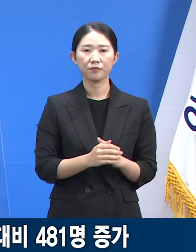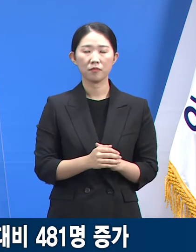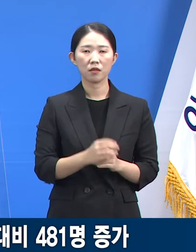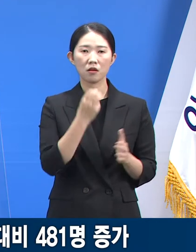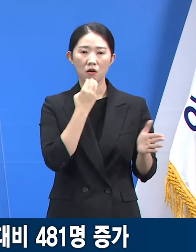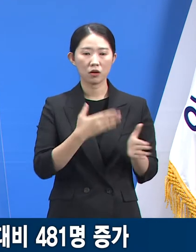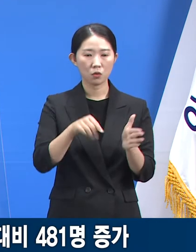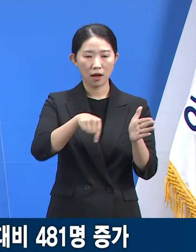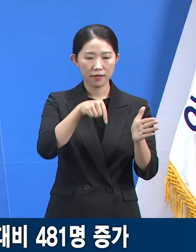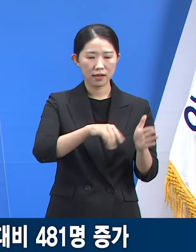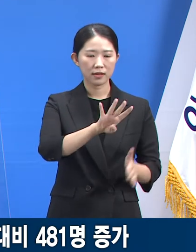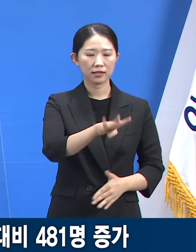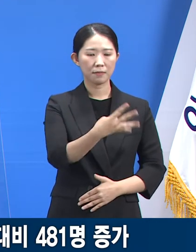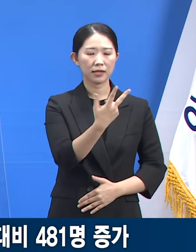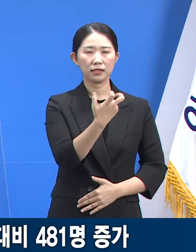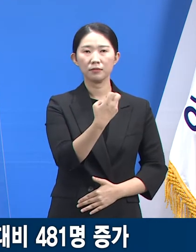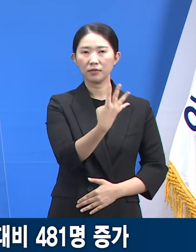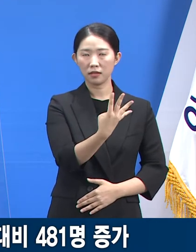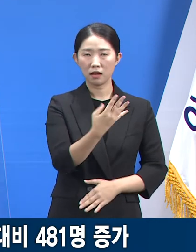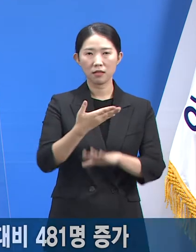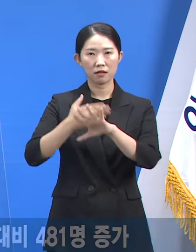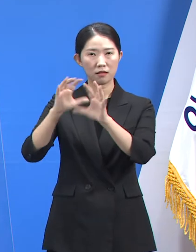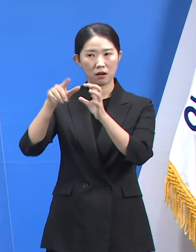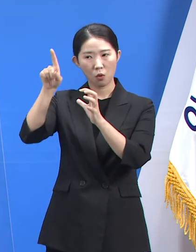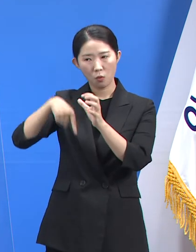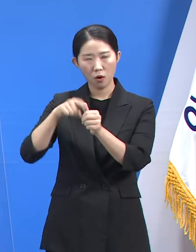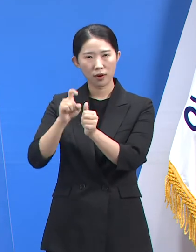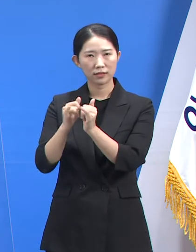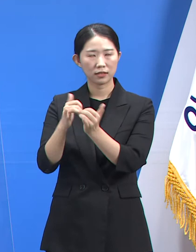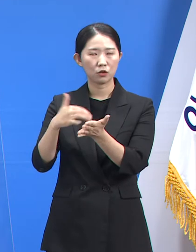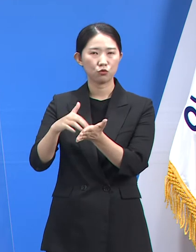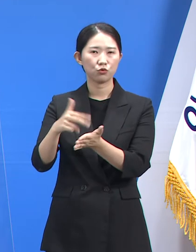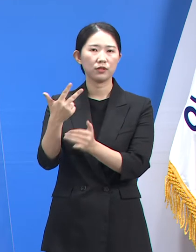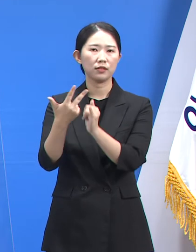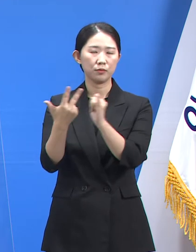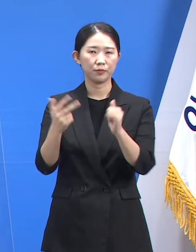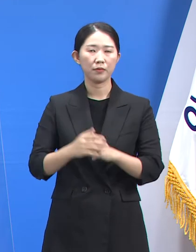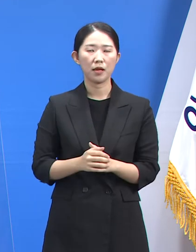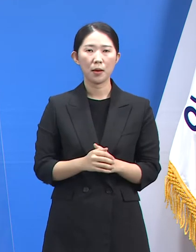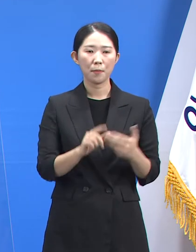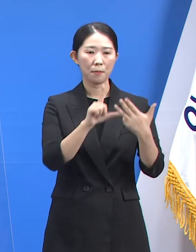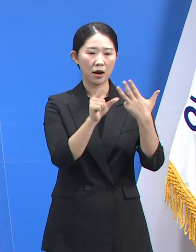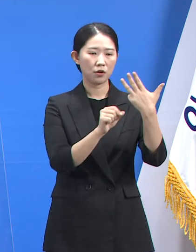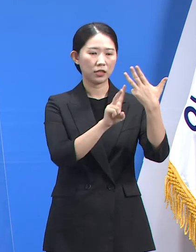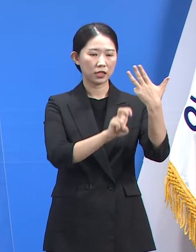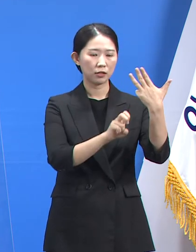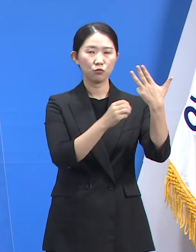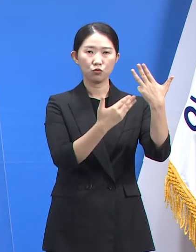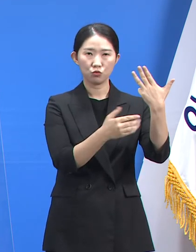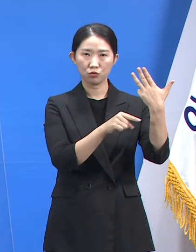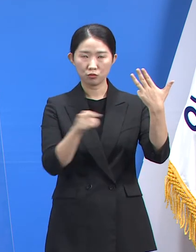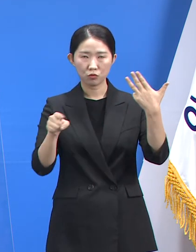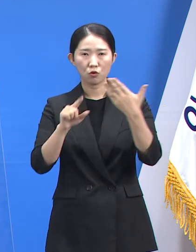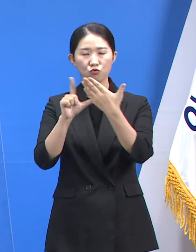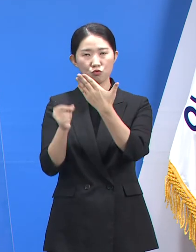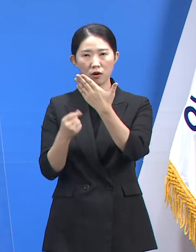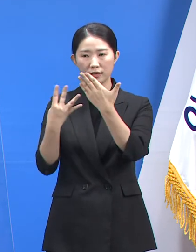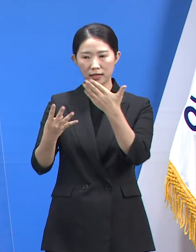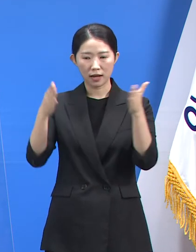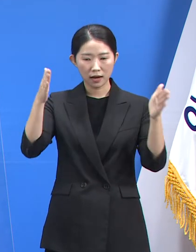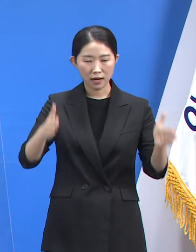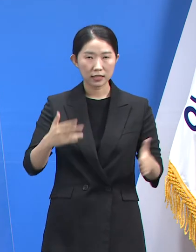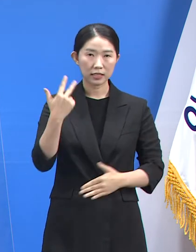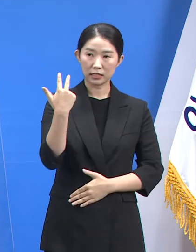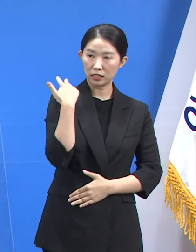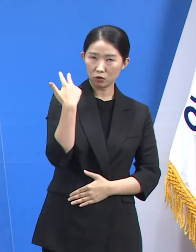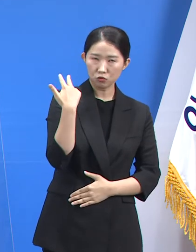474명이며 해외 유입이 7명입니다. 8월 29일부터 9월 4일까지 한 주간 발생한 도내 확진자